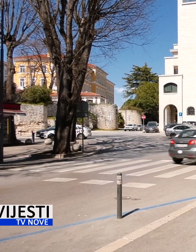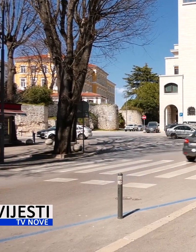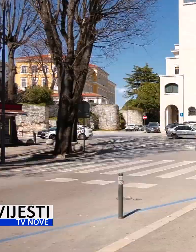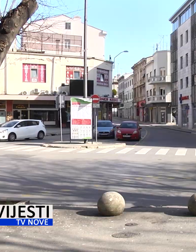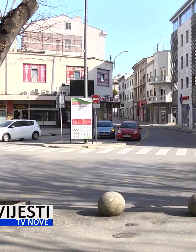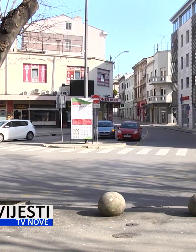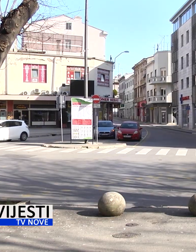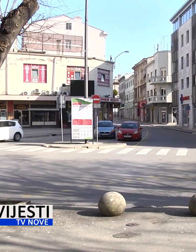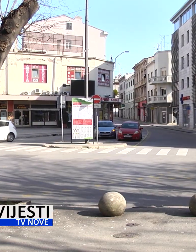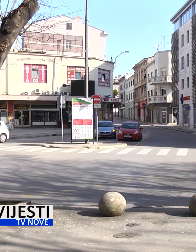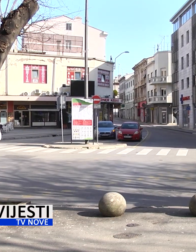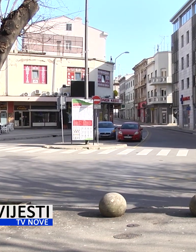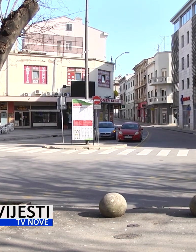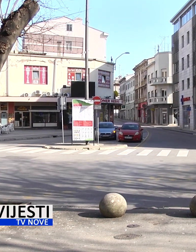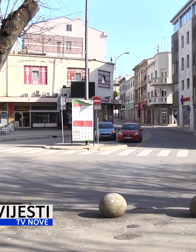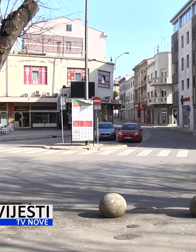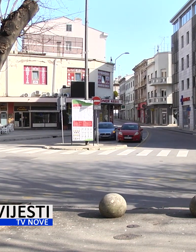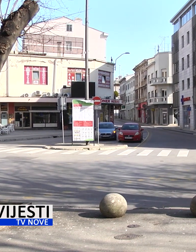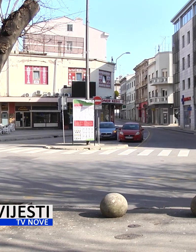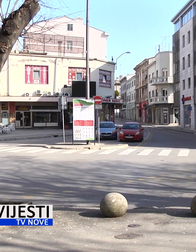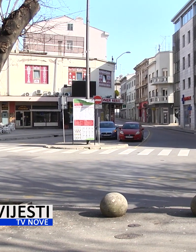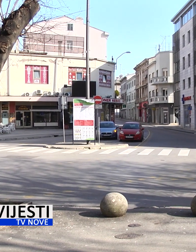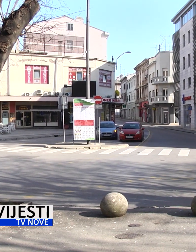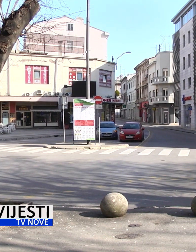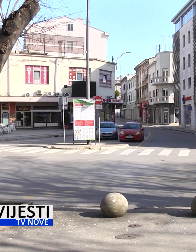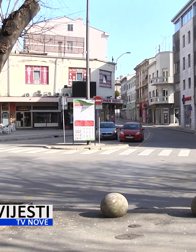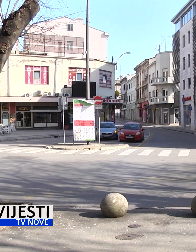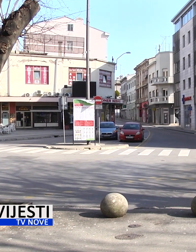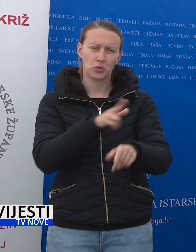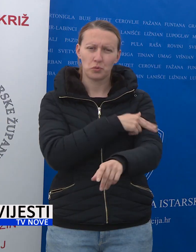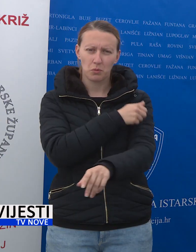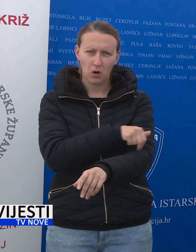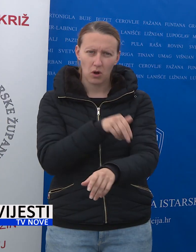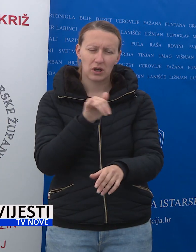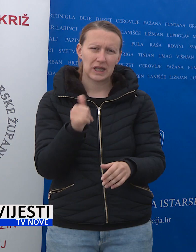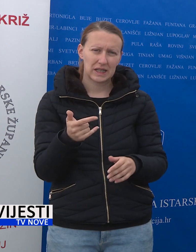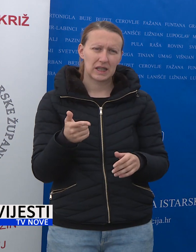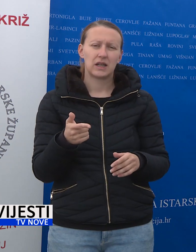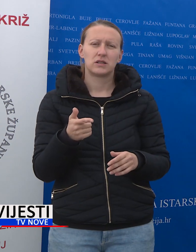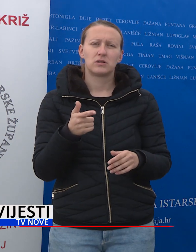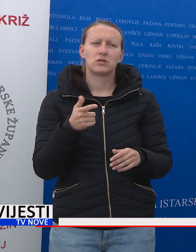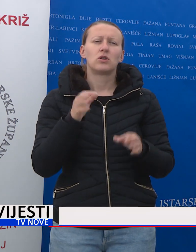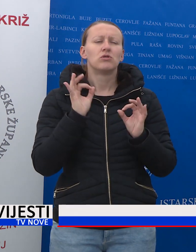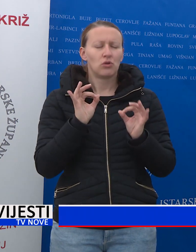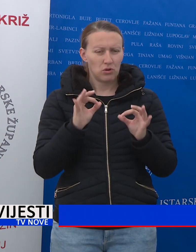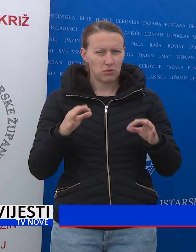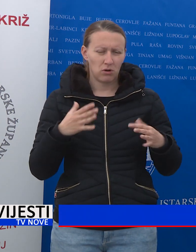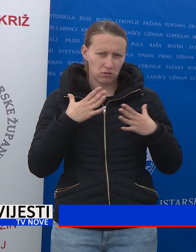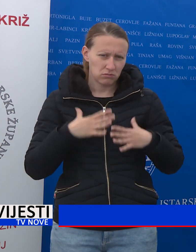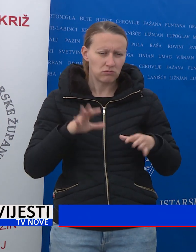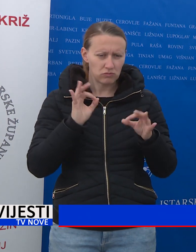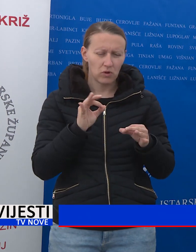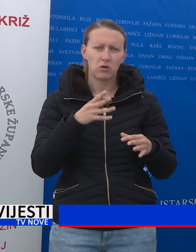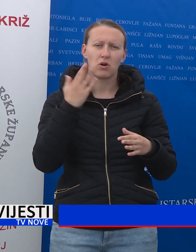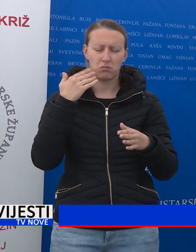između 30 i 60 godina. Oni koji jesu u bolnici su klinički stabilno, od